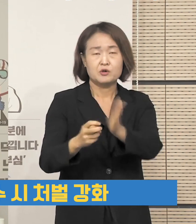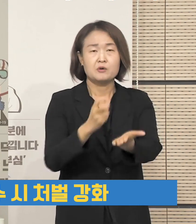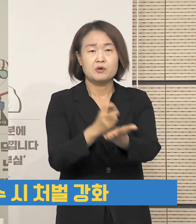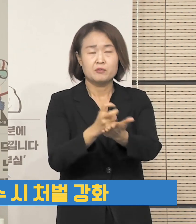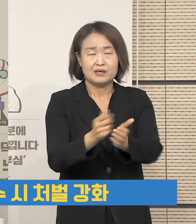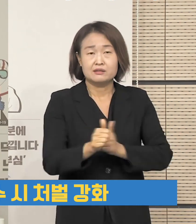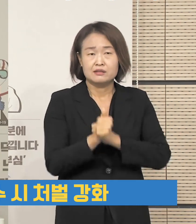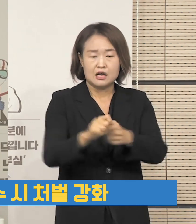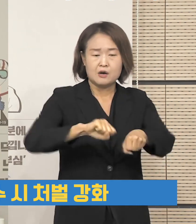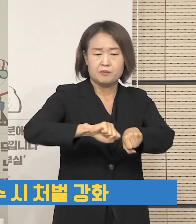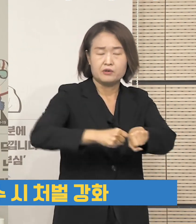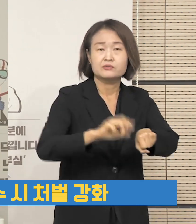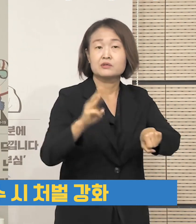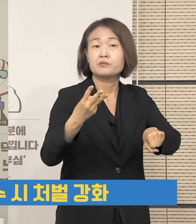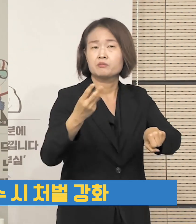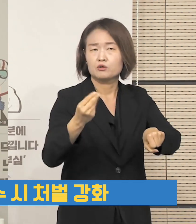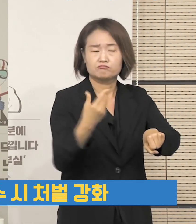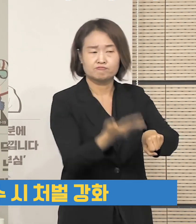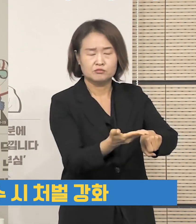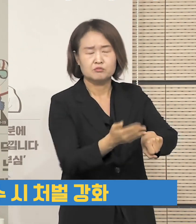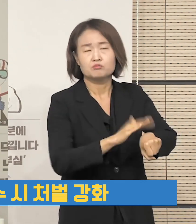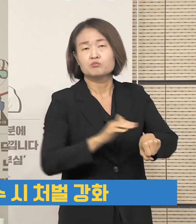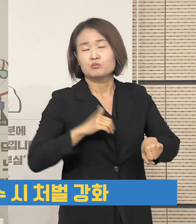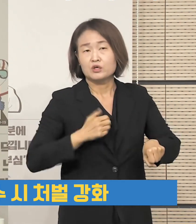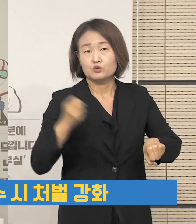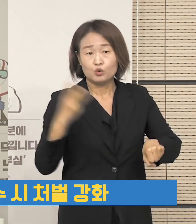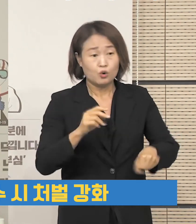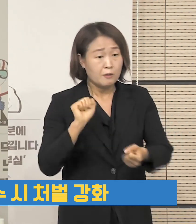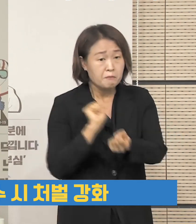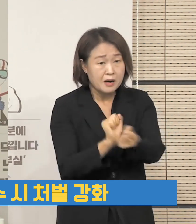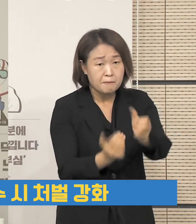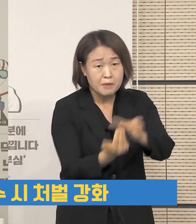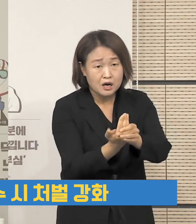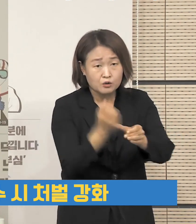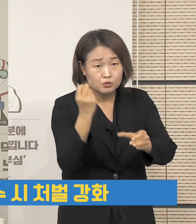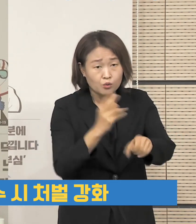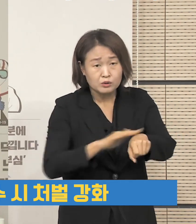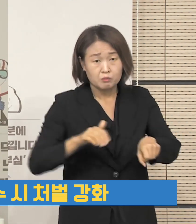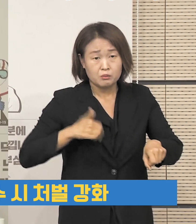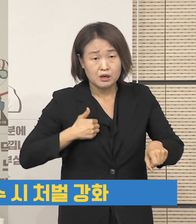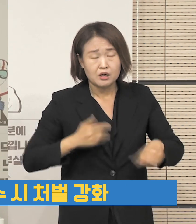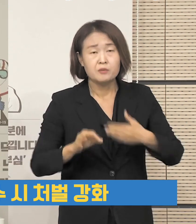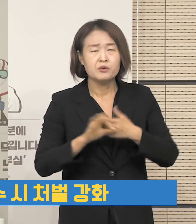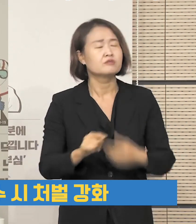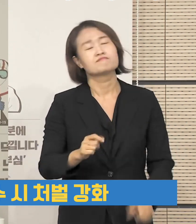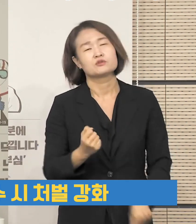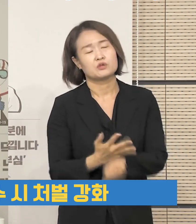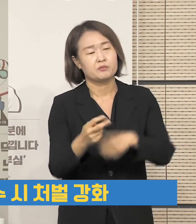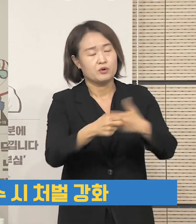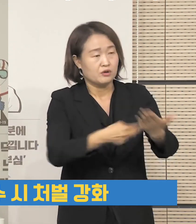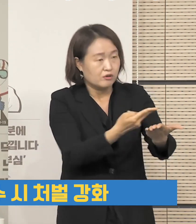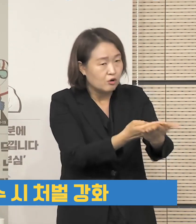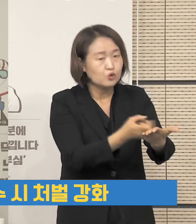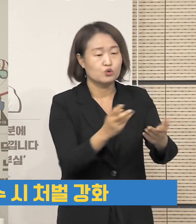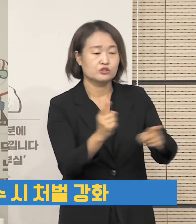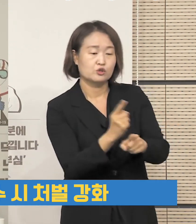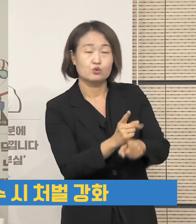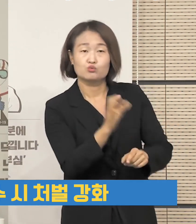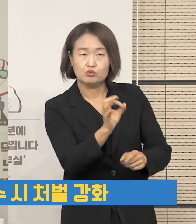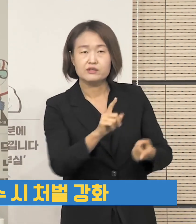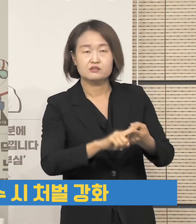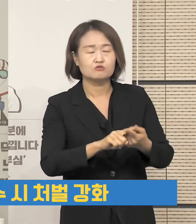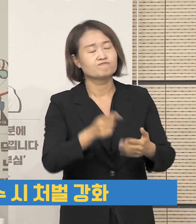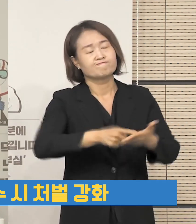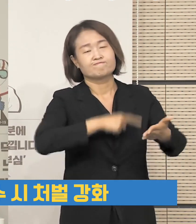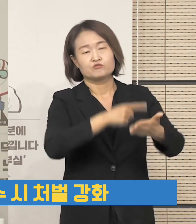이하의 벌금을 부과할 수 있고 확진자가 발생할 경우에는 입원, 치료비 등 손해배상을 청구하거나